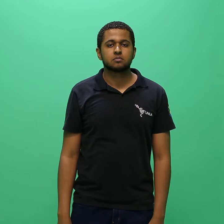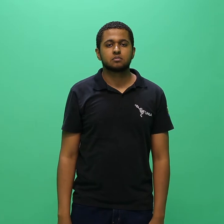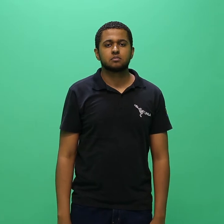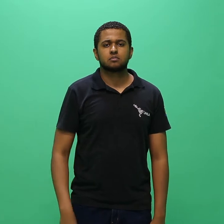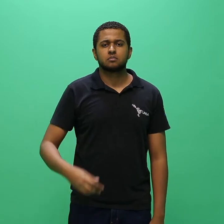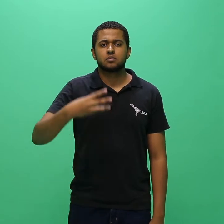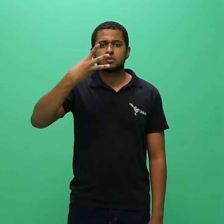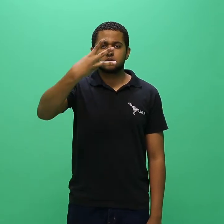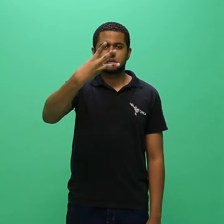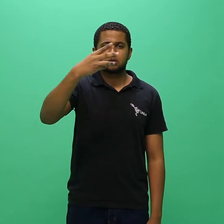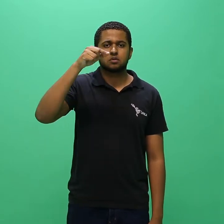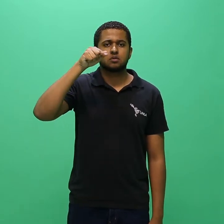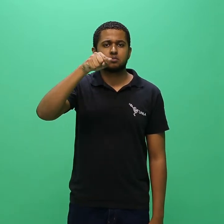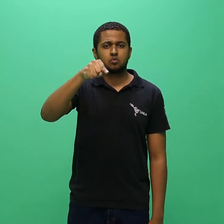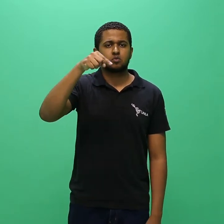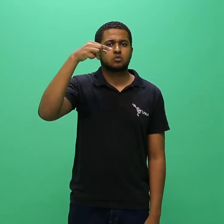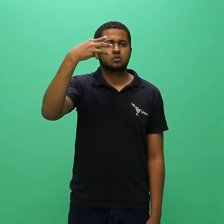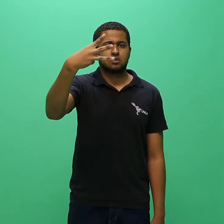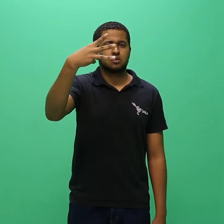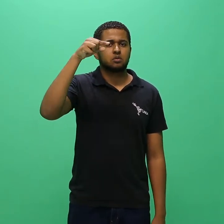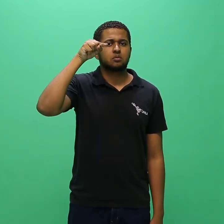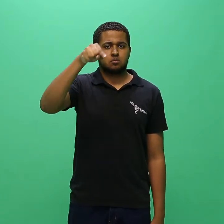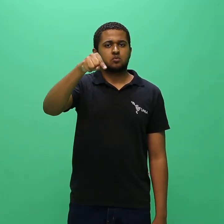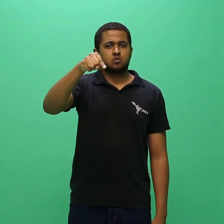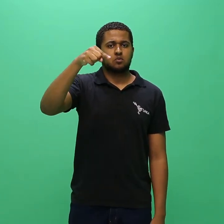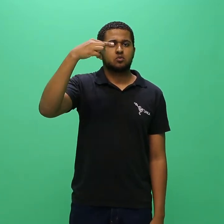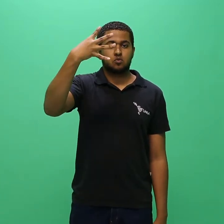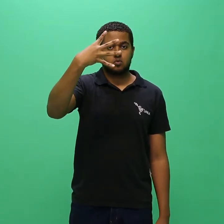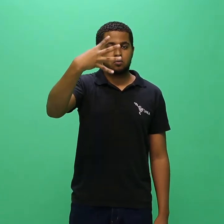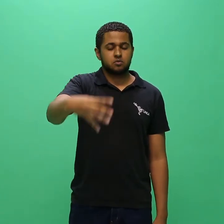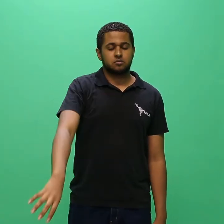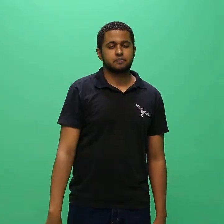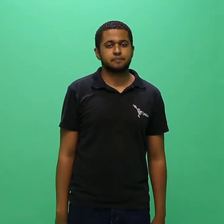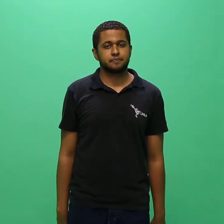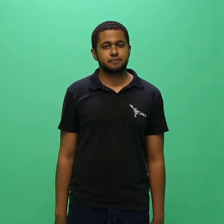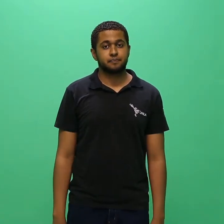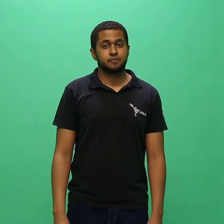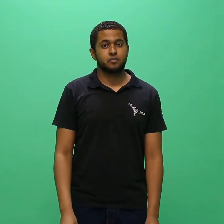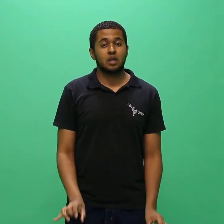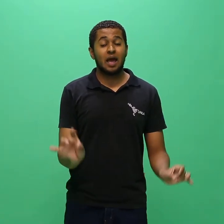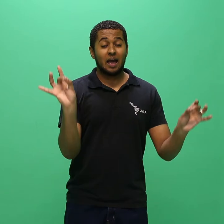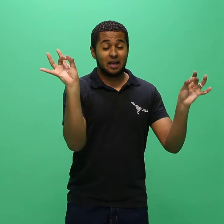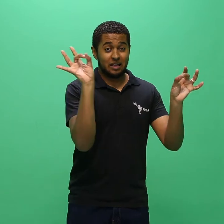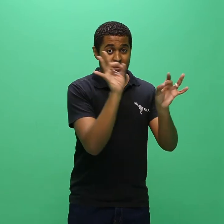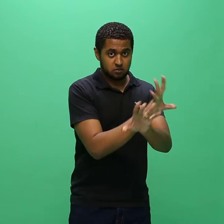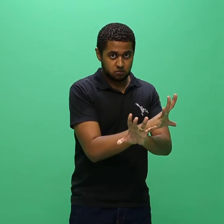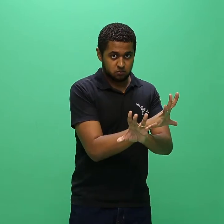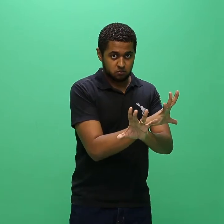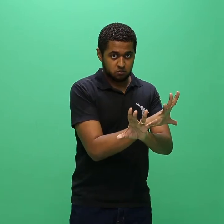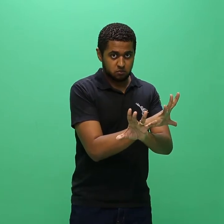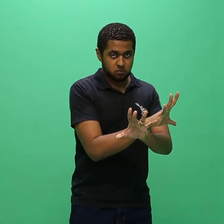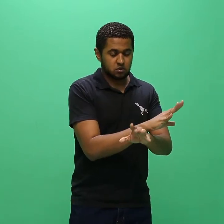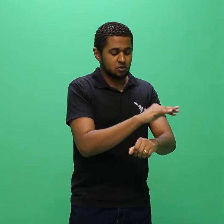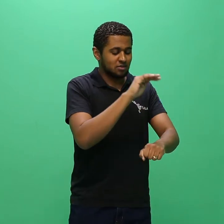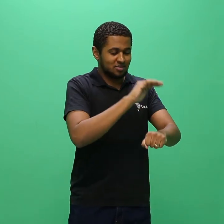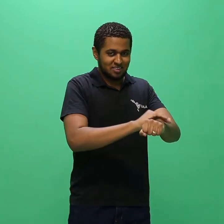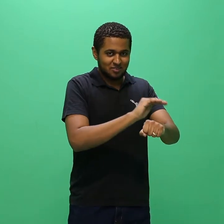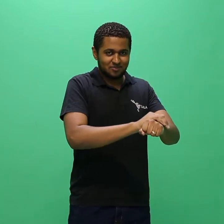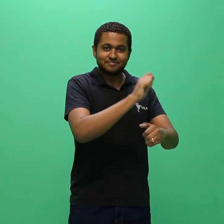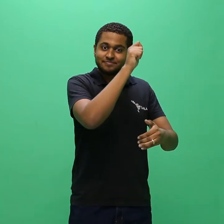3.3.4. Após o término do período de inscrições, não